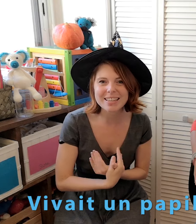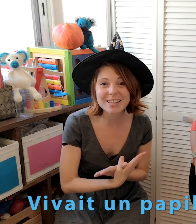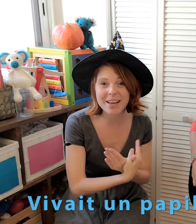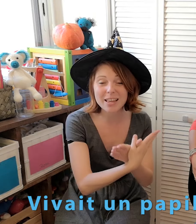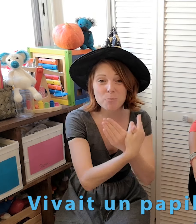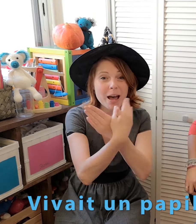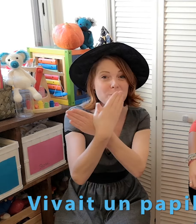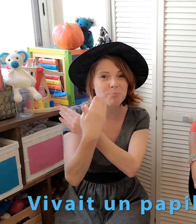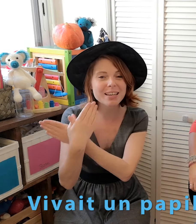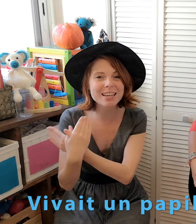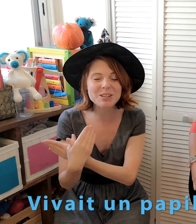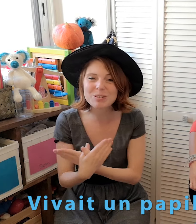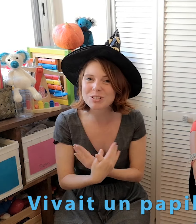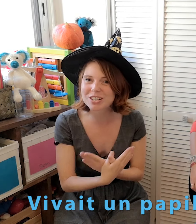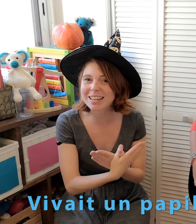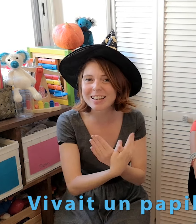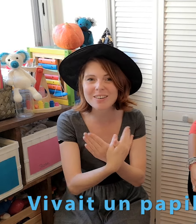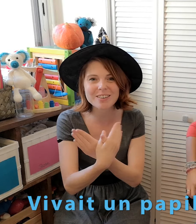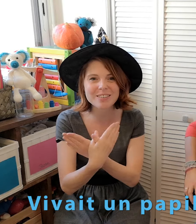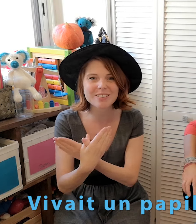Vivait un papillon géant